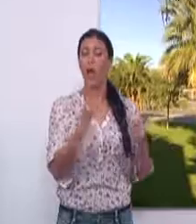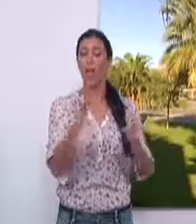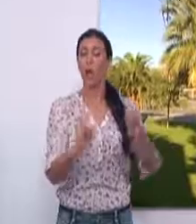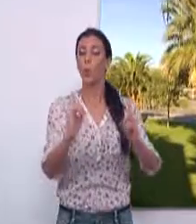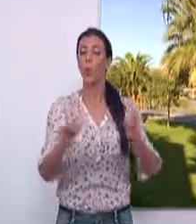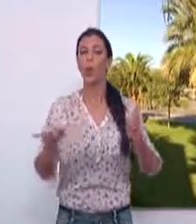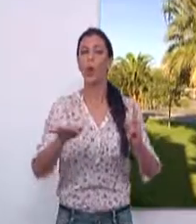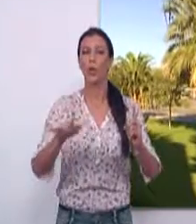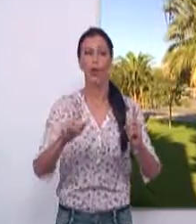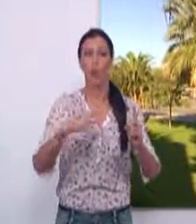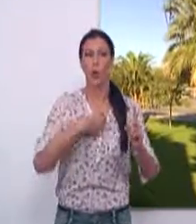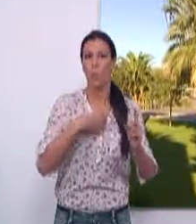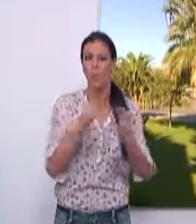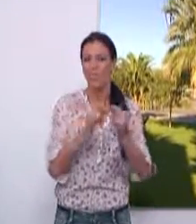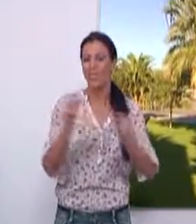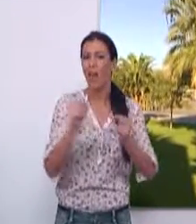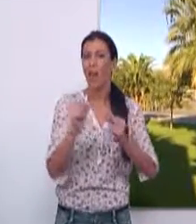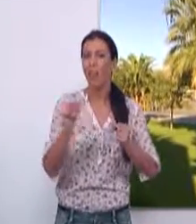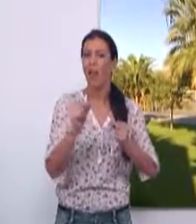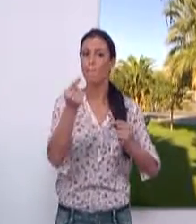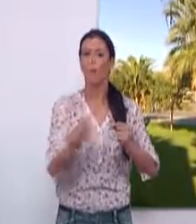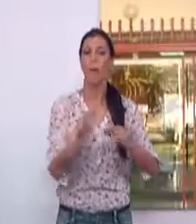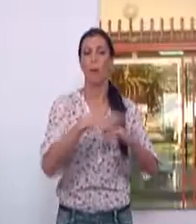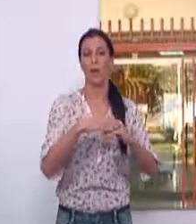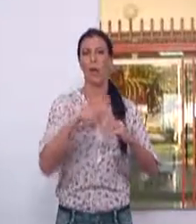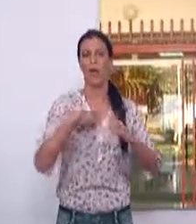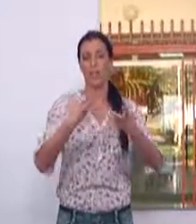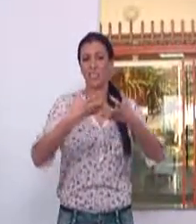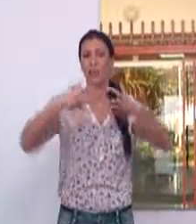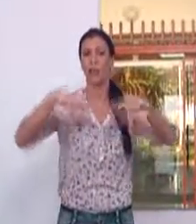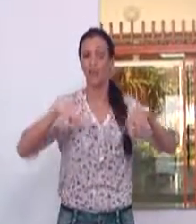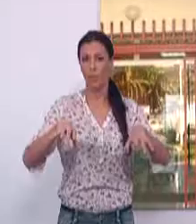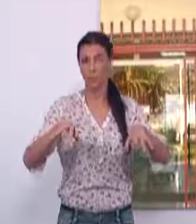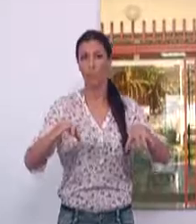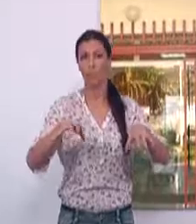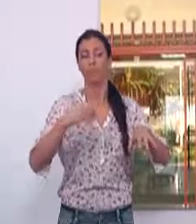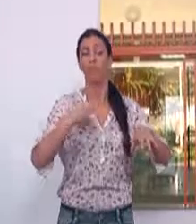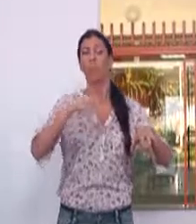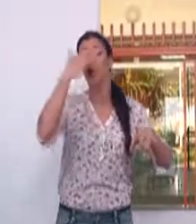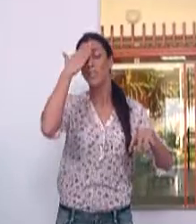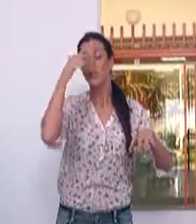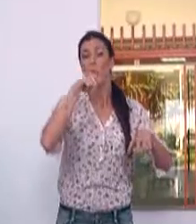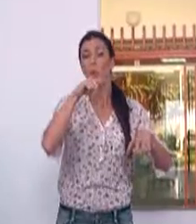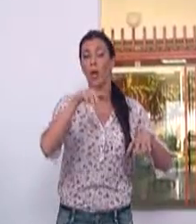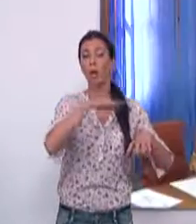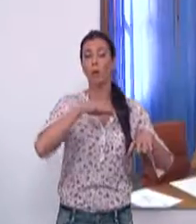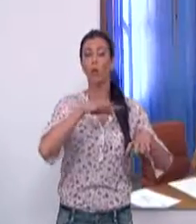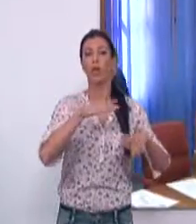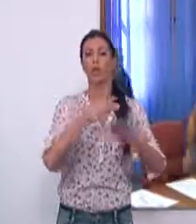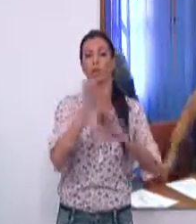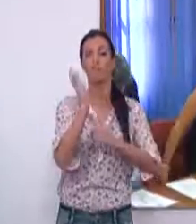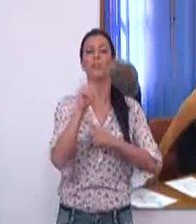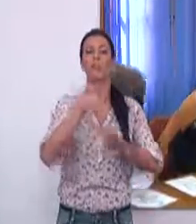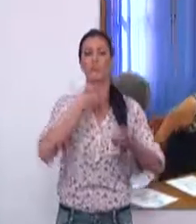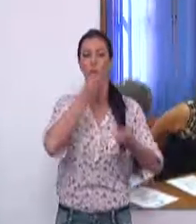algunas zonas no se alcanza la distancia mínima para que pueda llevarse a cabo la separación, según la titular de la ELA de